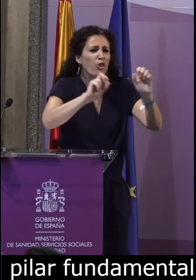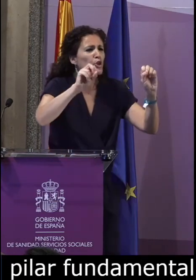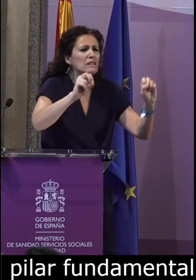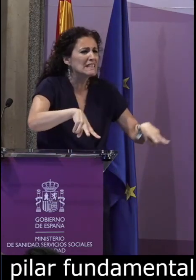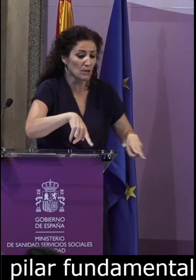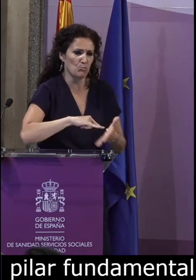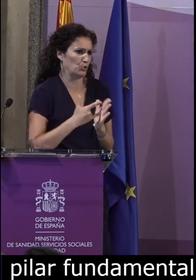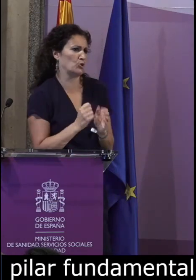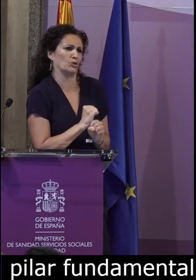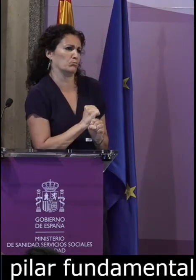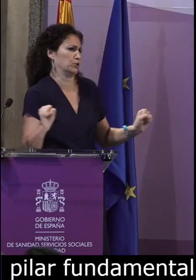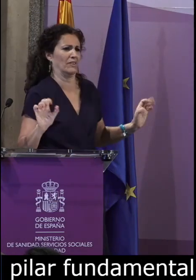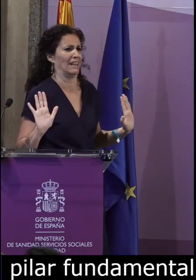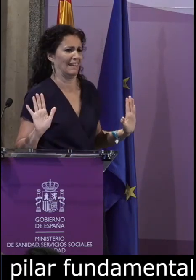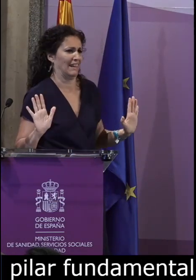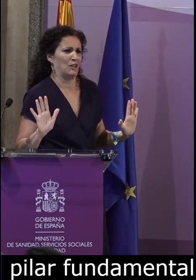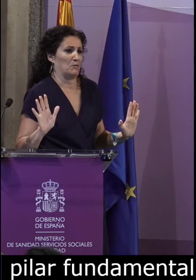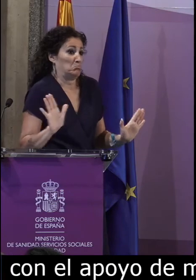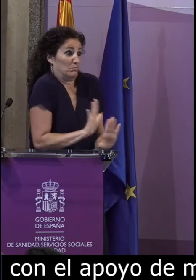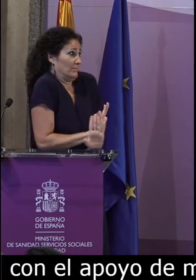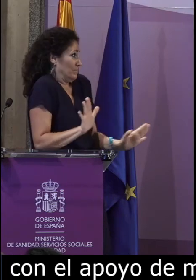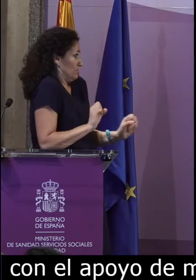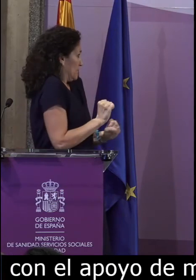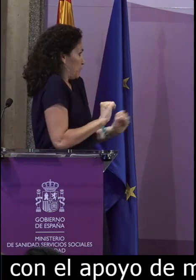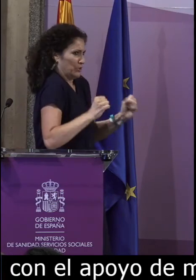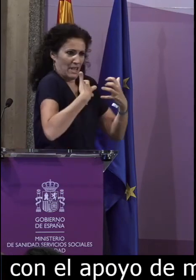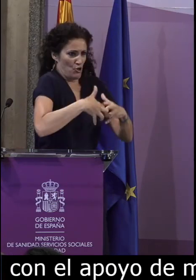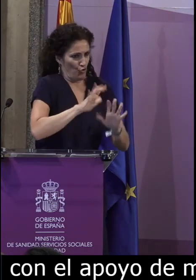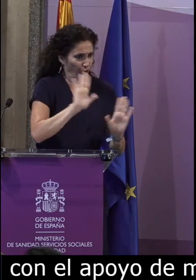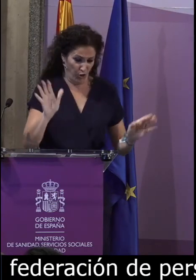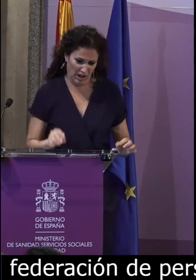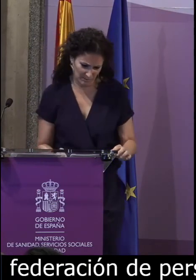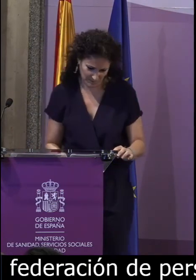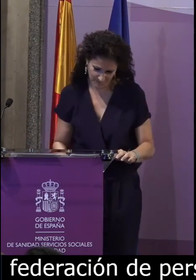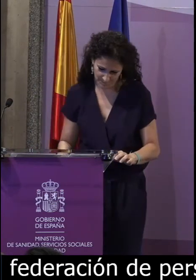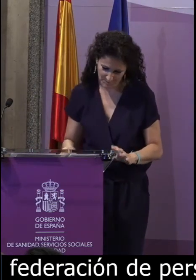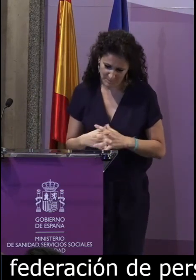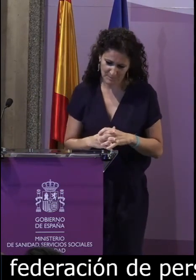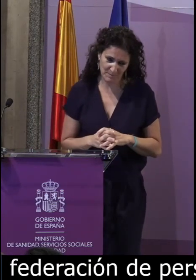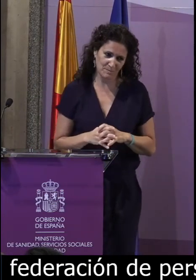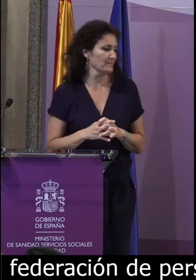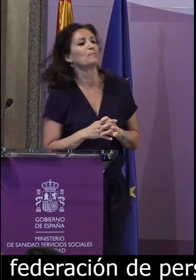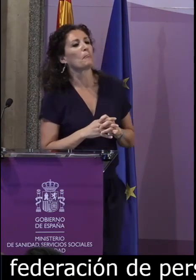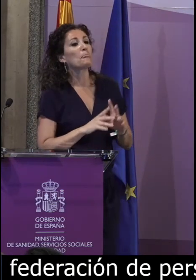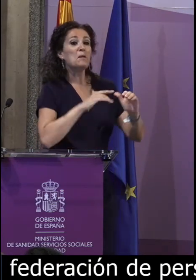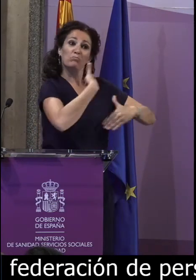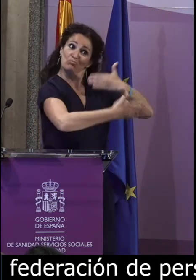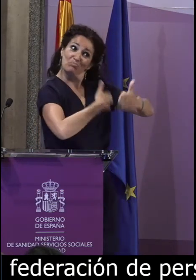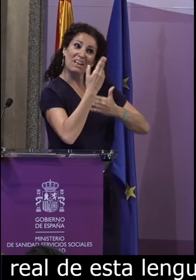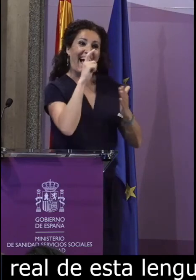real de esta lengua. Sin ellos, nosotros sería inviable poder seguir adelante con este proyecto.